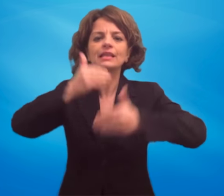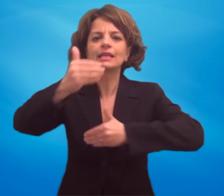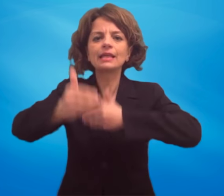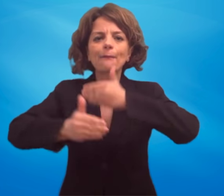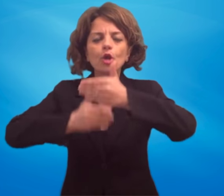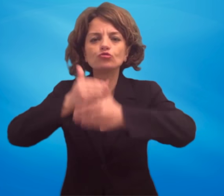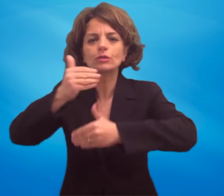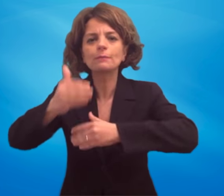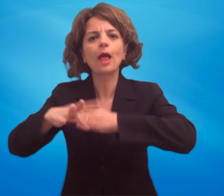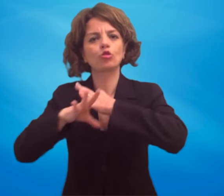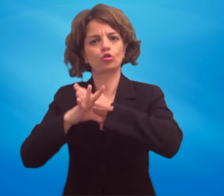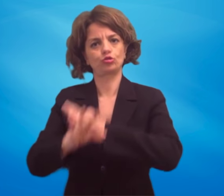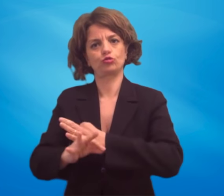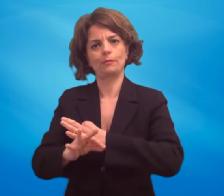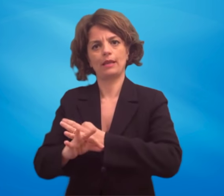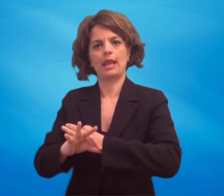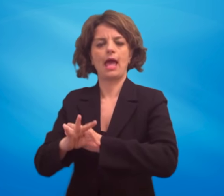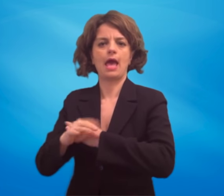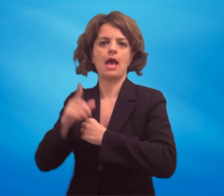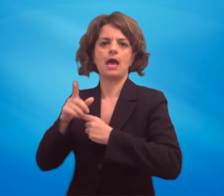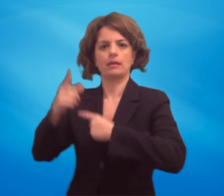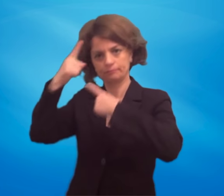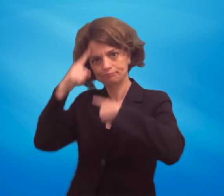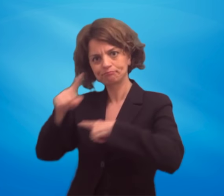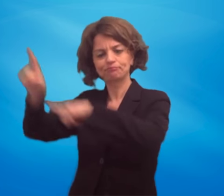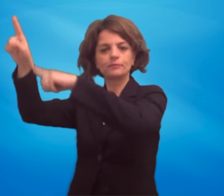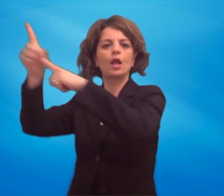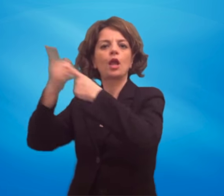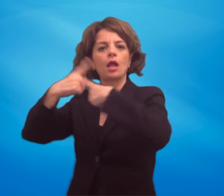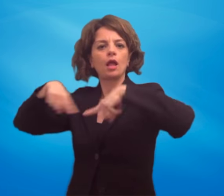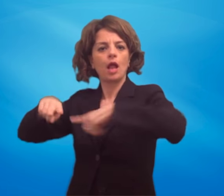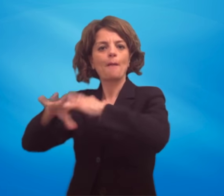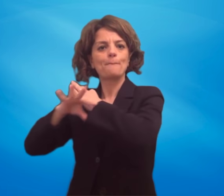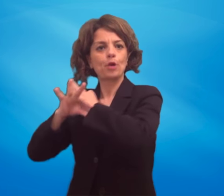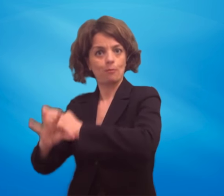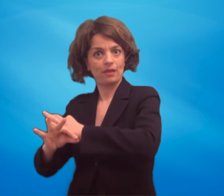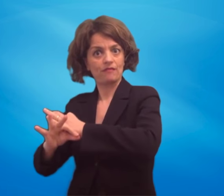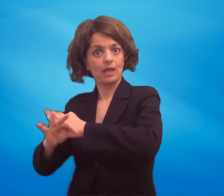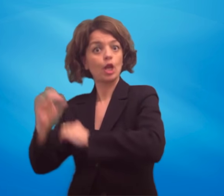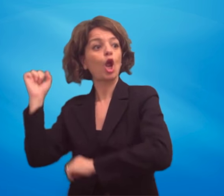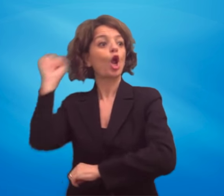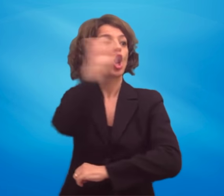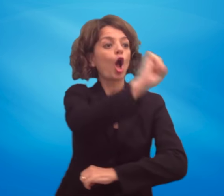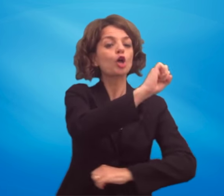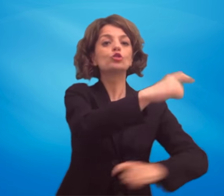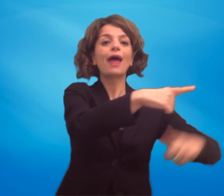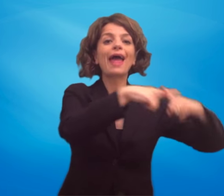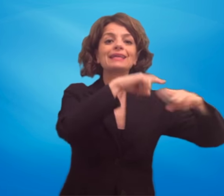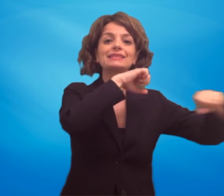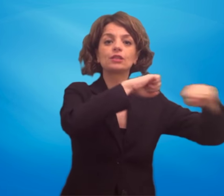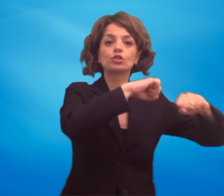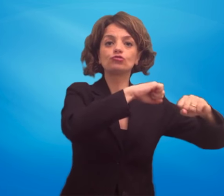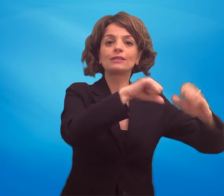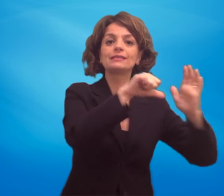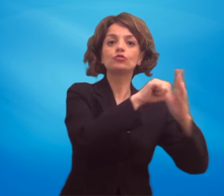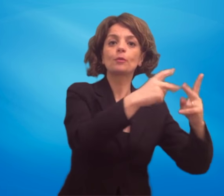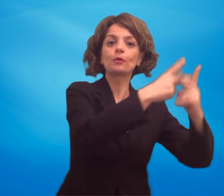Consiglio dei Proviviri nei confronti dei dirigenti commissariati della sezione provinciale ENS di